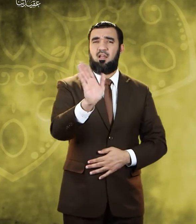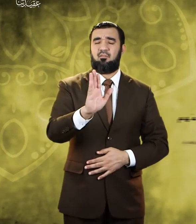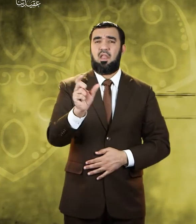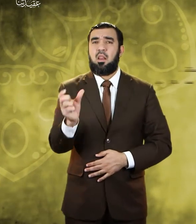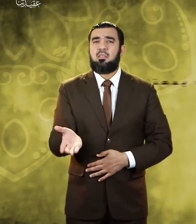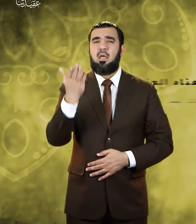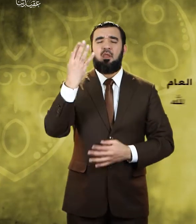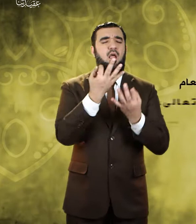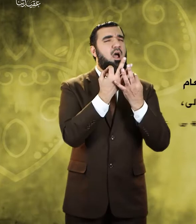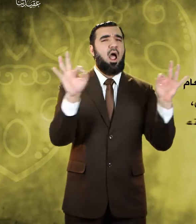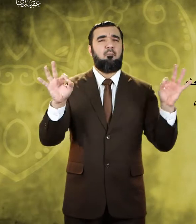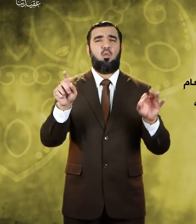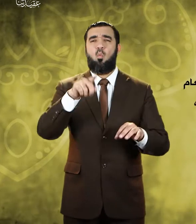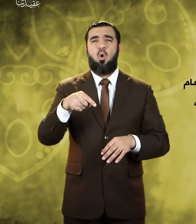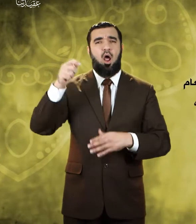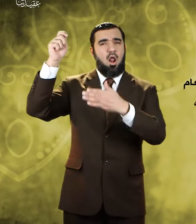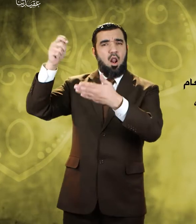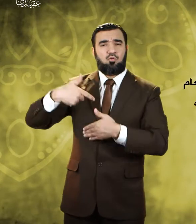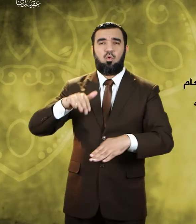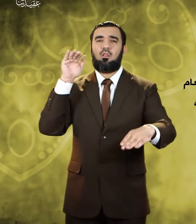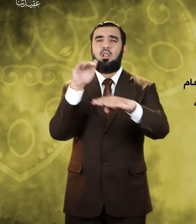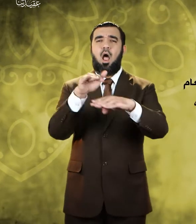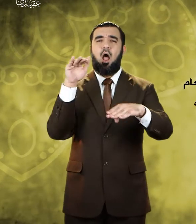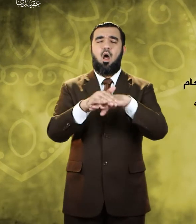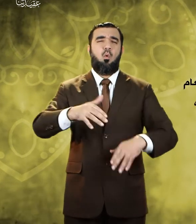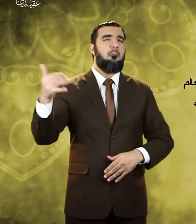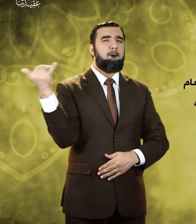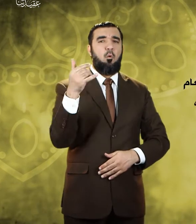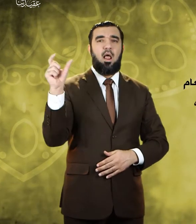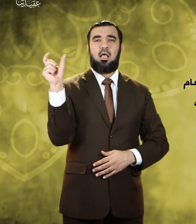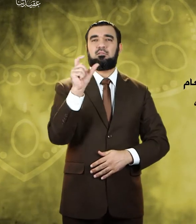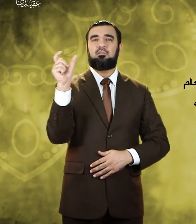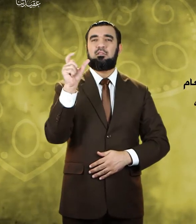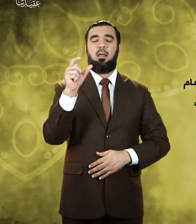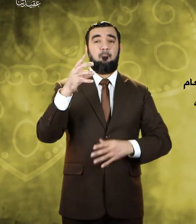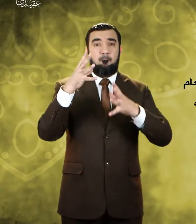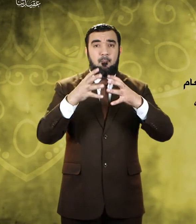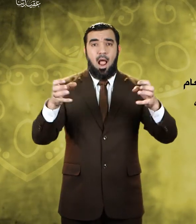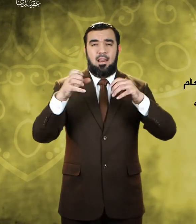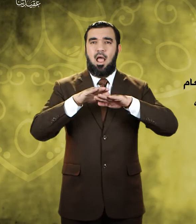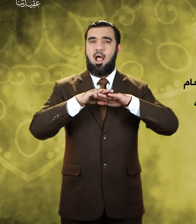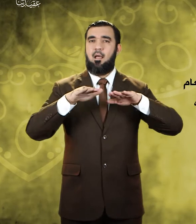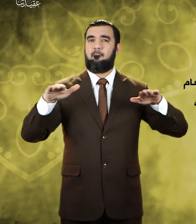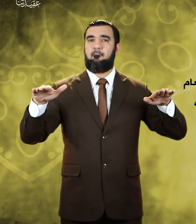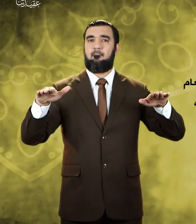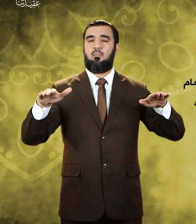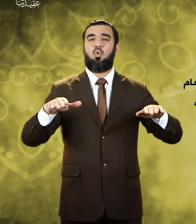إلى نفوسهم كل الأنبياء والرسل دعوا إلى الإسلام بمعناه العام